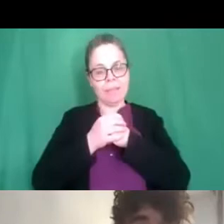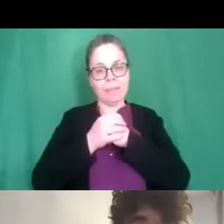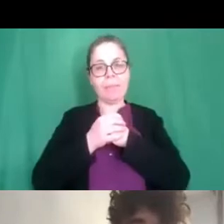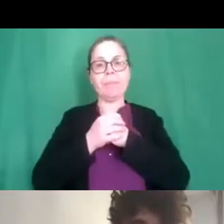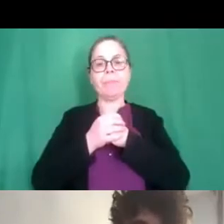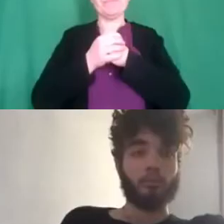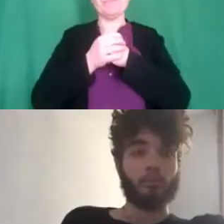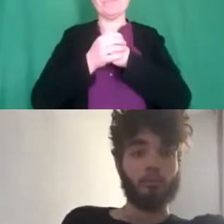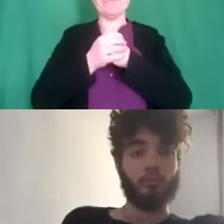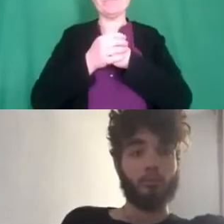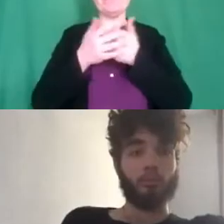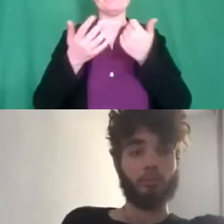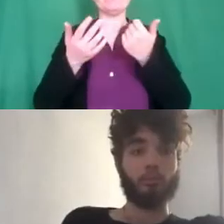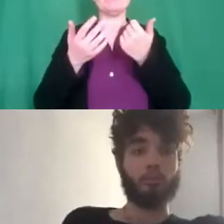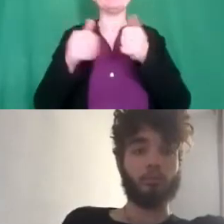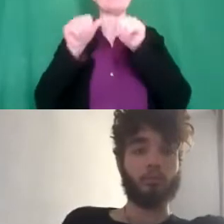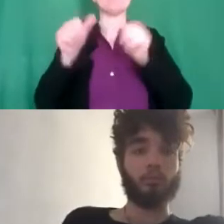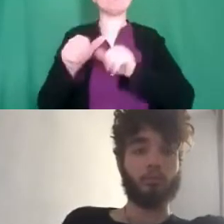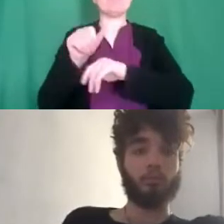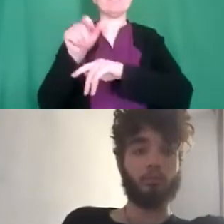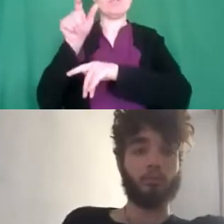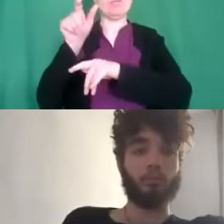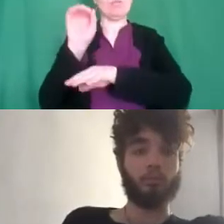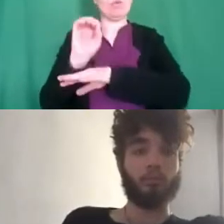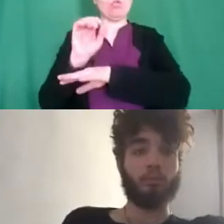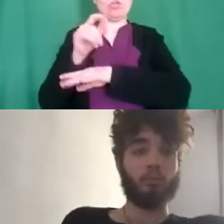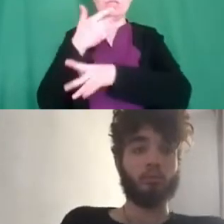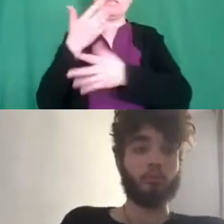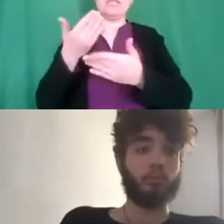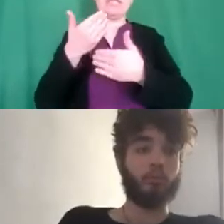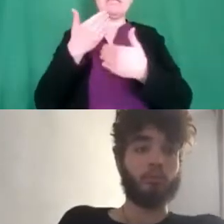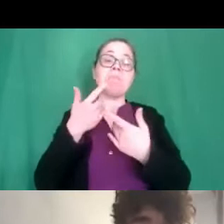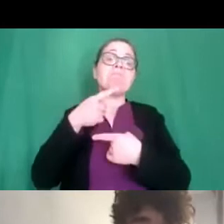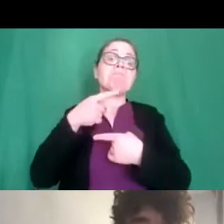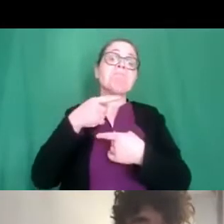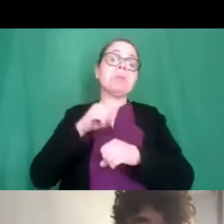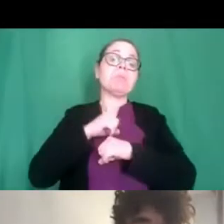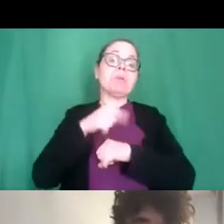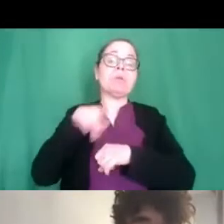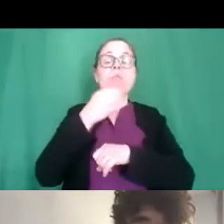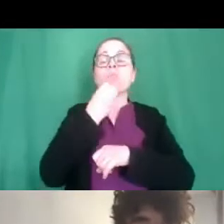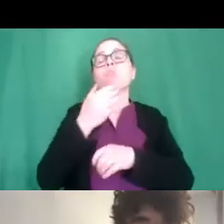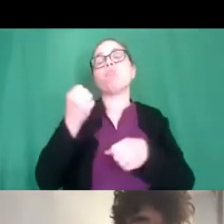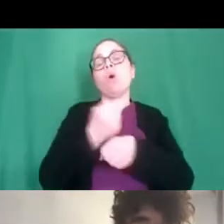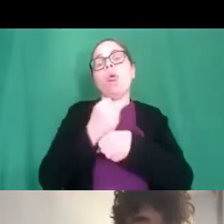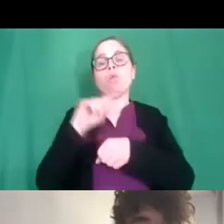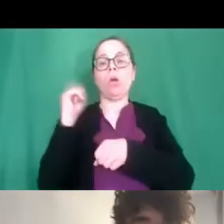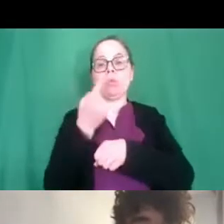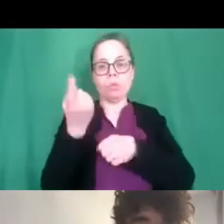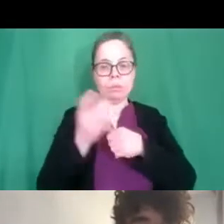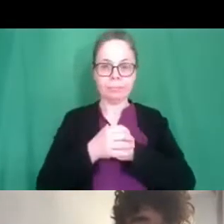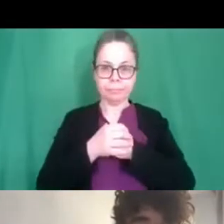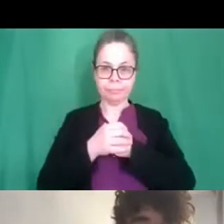della formazione del personale e auguro a tutti veramente un buon un buon lavoro. Grazie